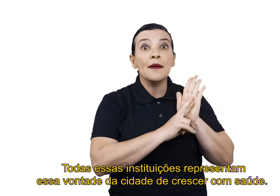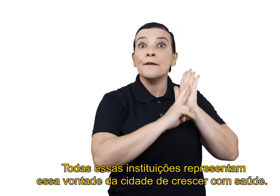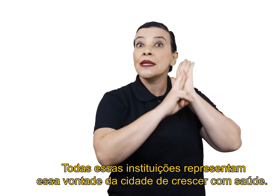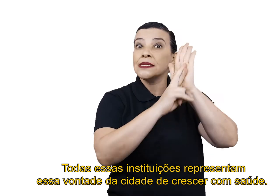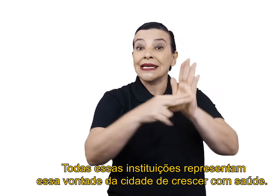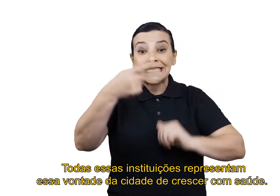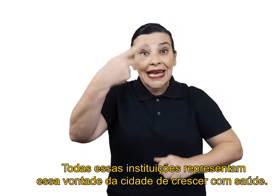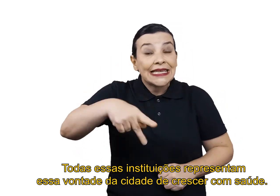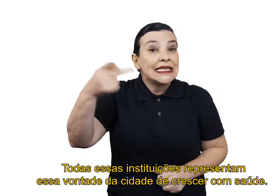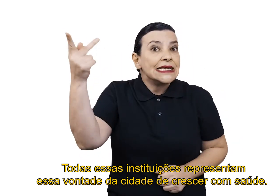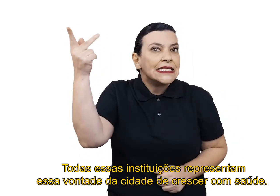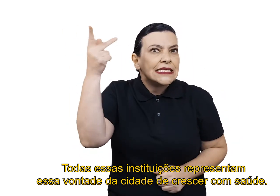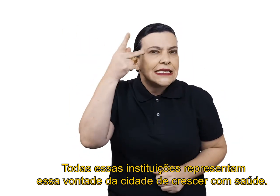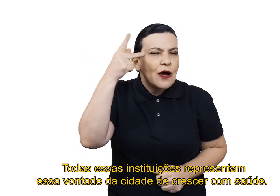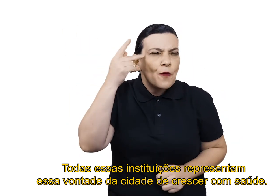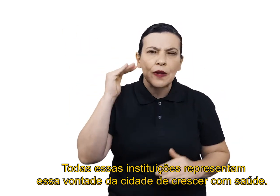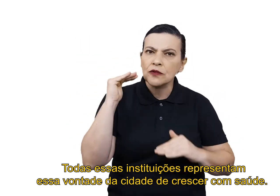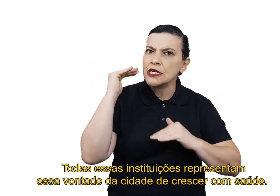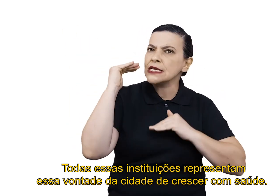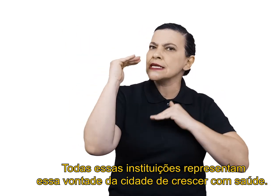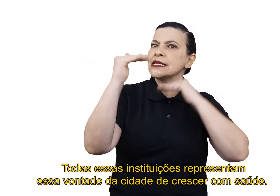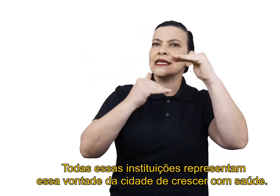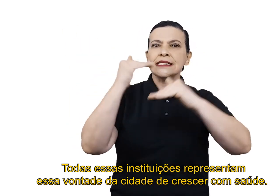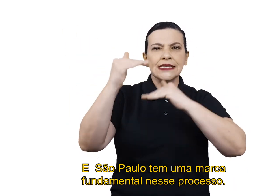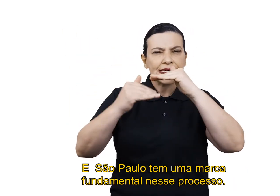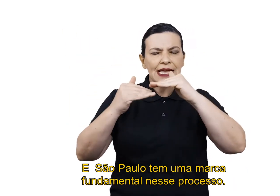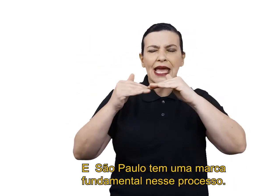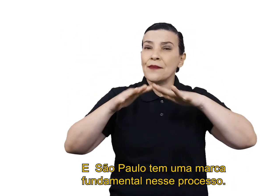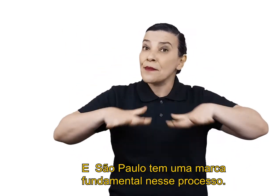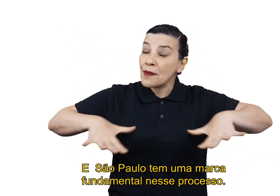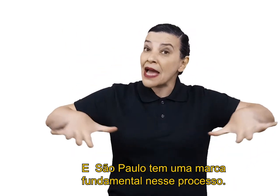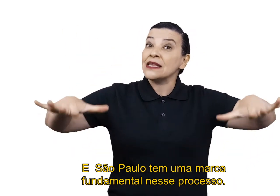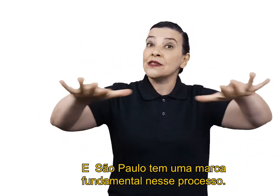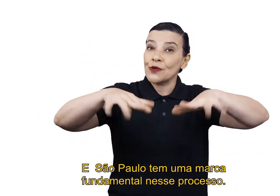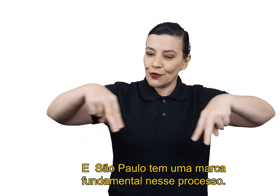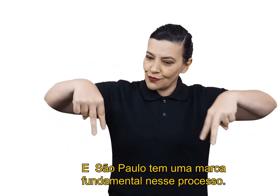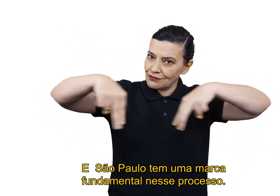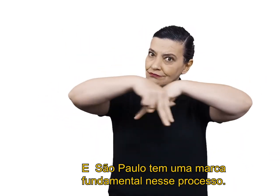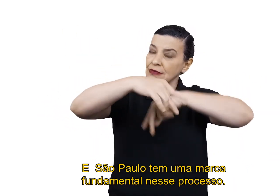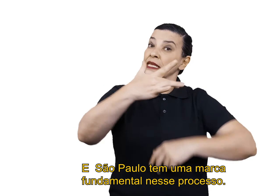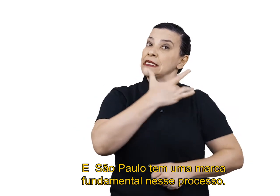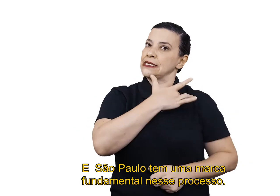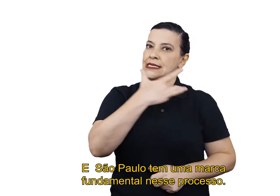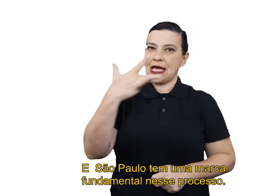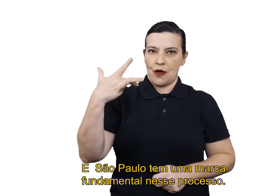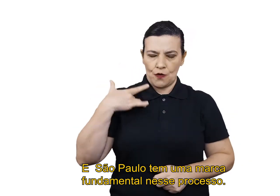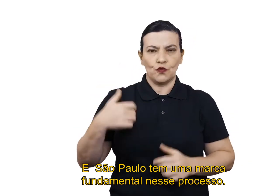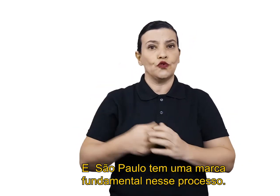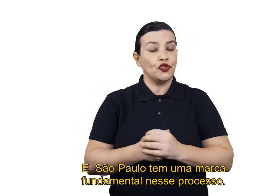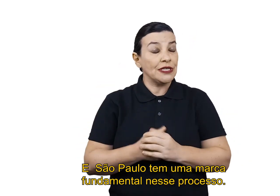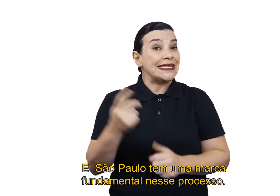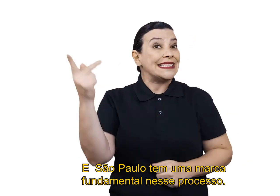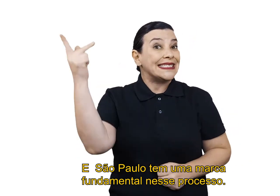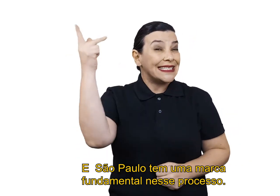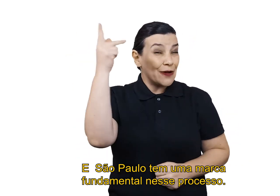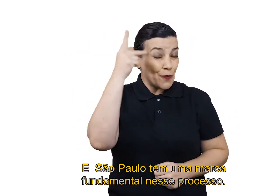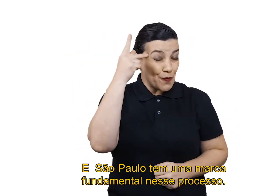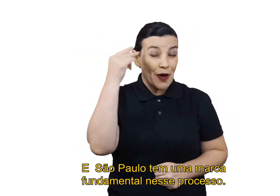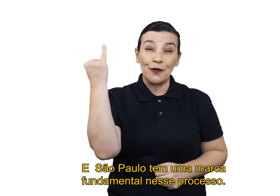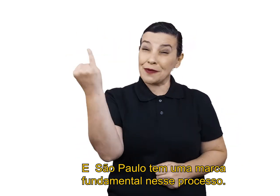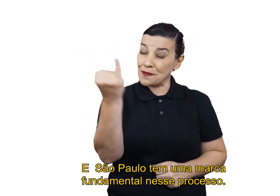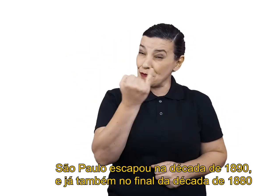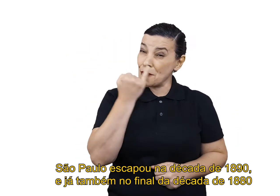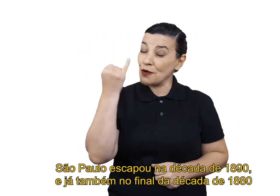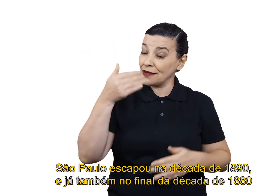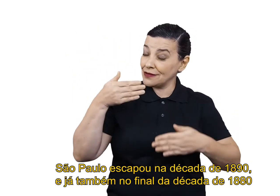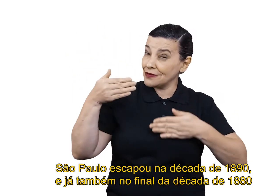vontade da cidade de crescer com saúde. E São Paulo tem uma marca fundamental nesse